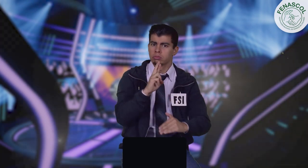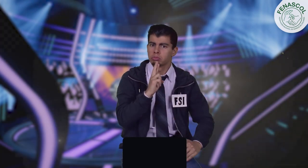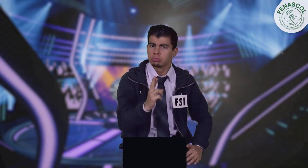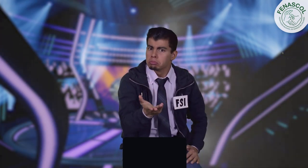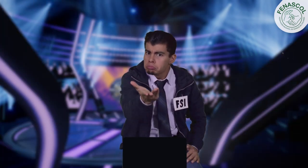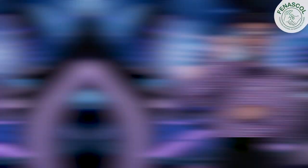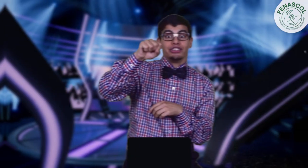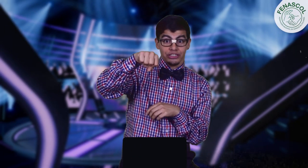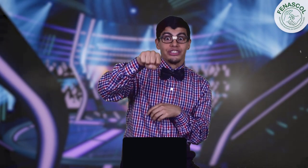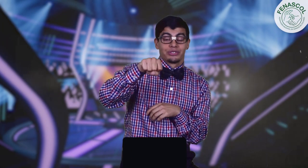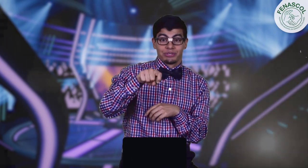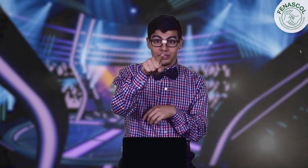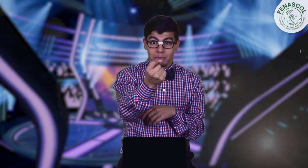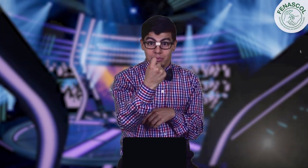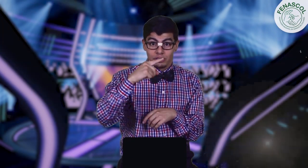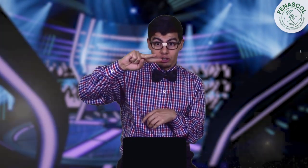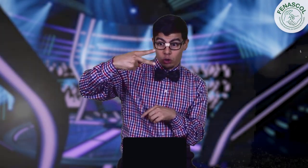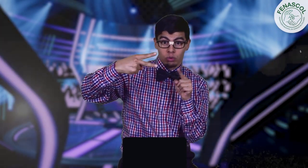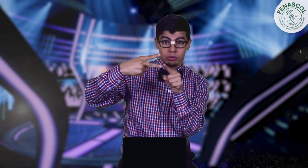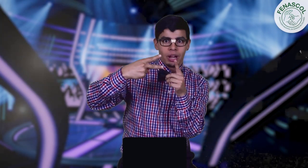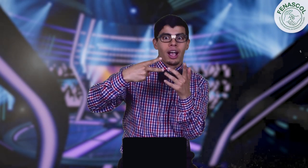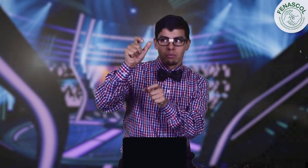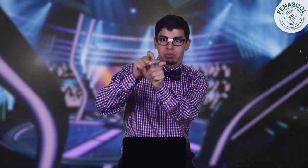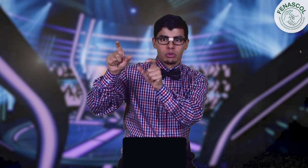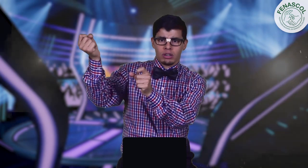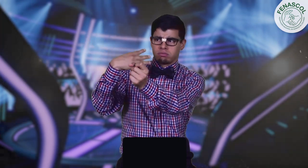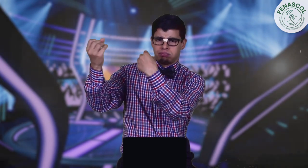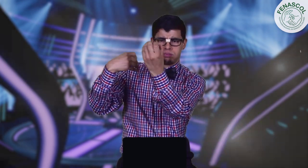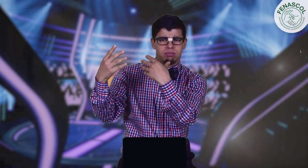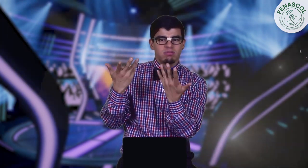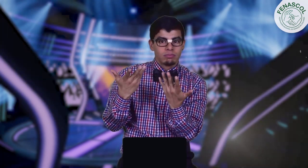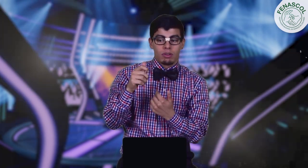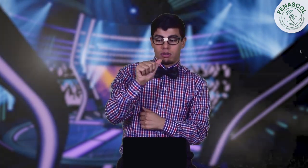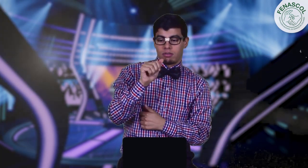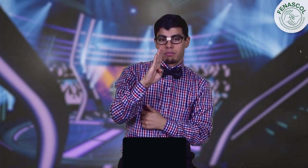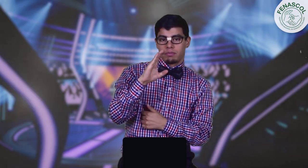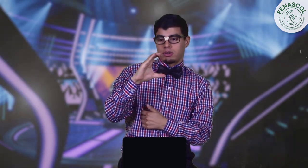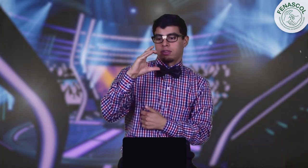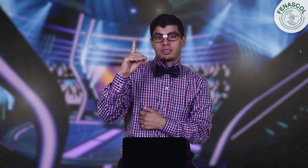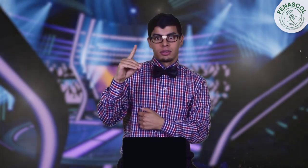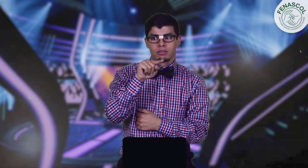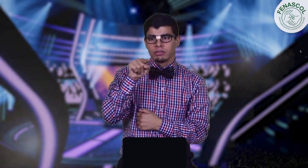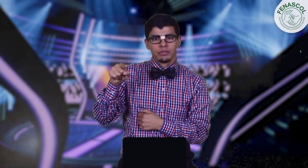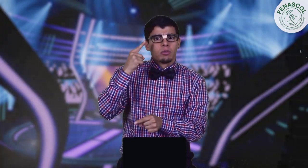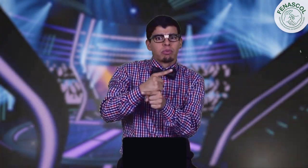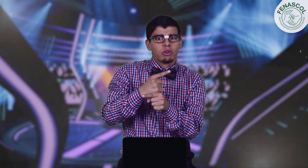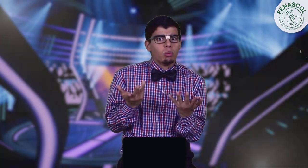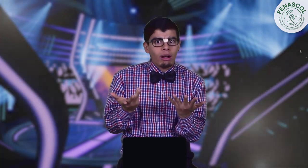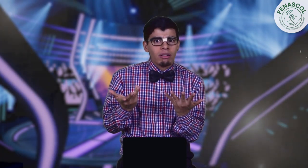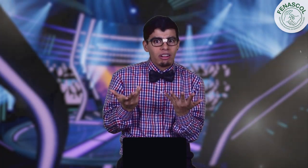¿cuál fue? Sí, frente a la segunda pregunta, las personas enviaron su respuesta entre las opciones ABCD. ¿Cuál es la